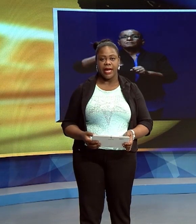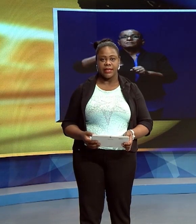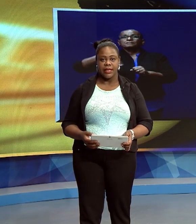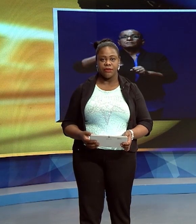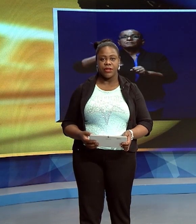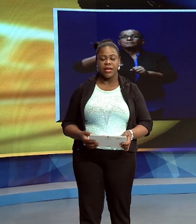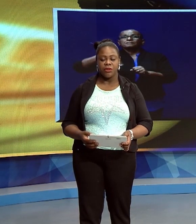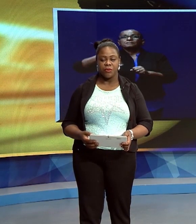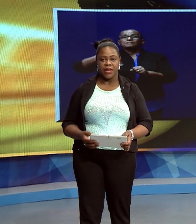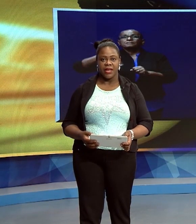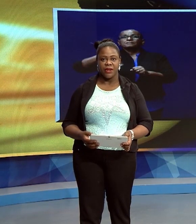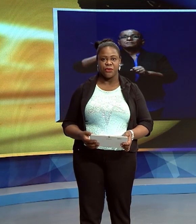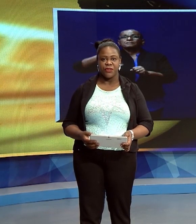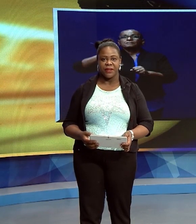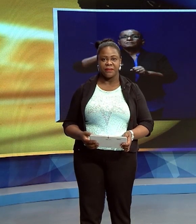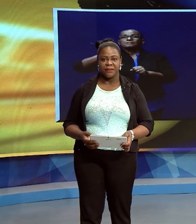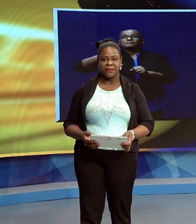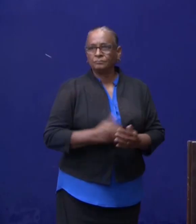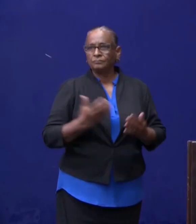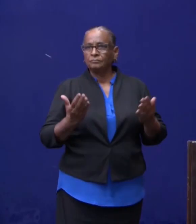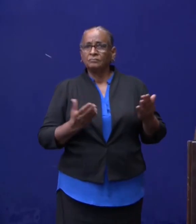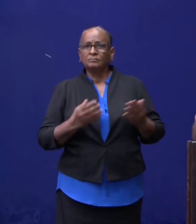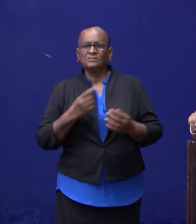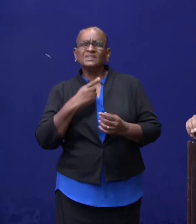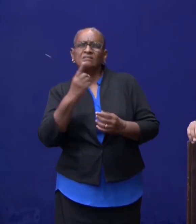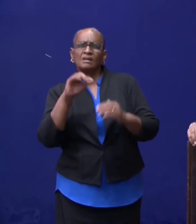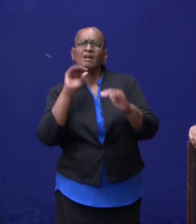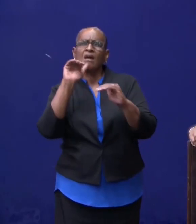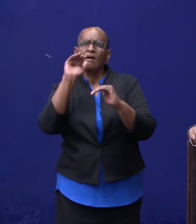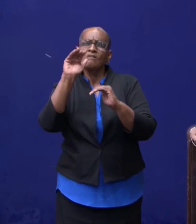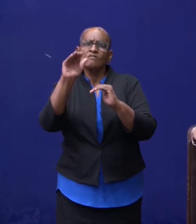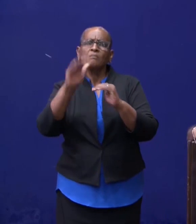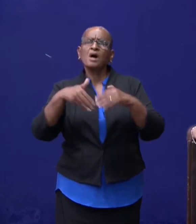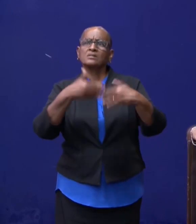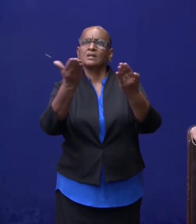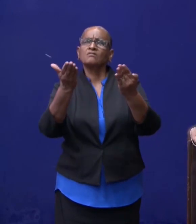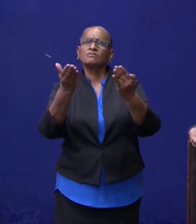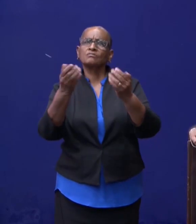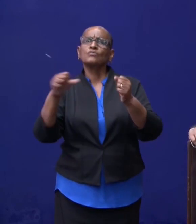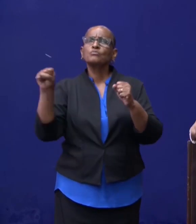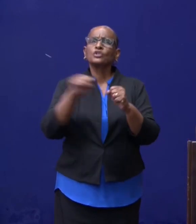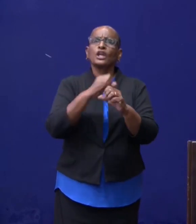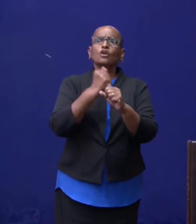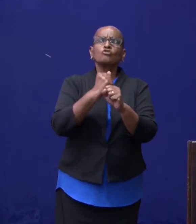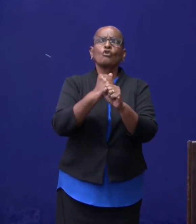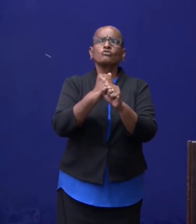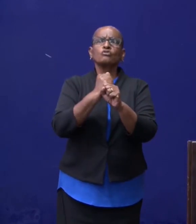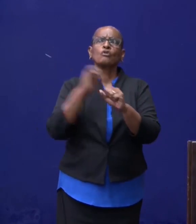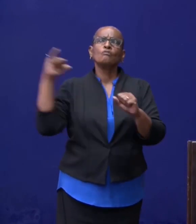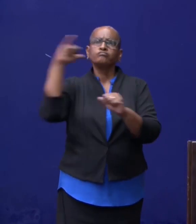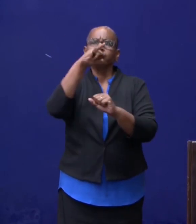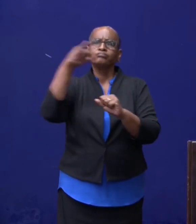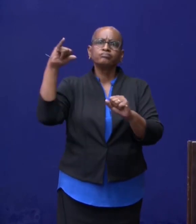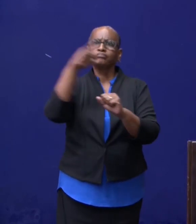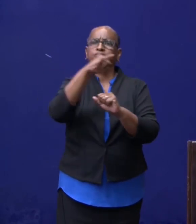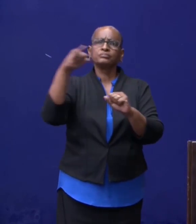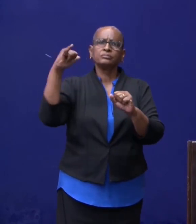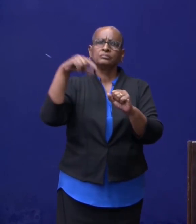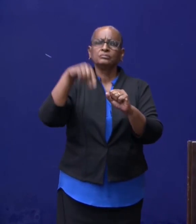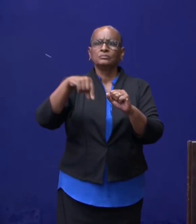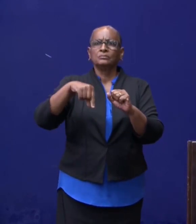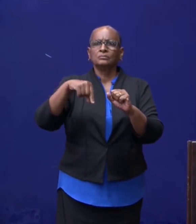en Communicatie vertelt meer hierover. Laat ik u wat informatie verschaffen met betrekking tot de vluchten die bestemd zijn